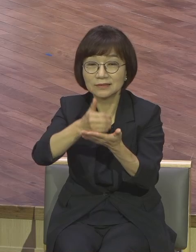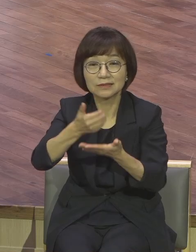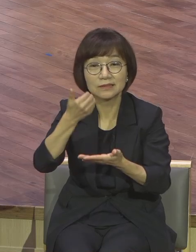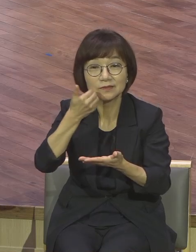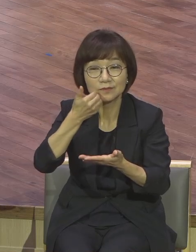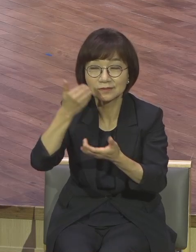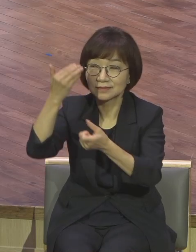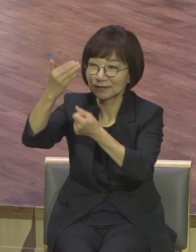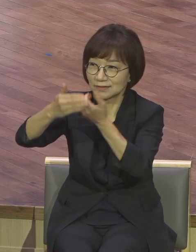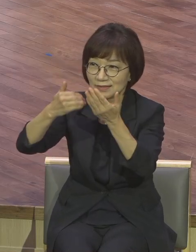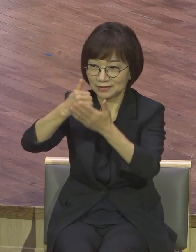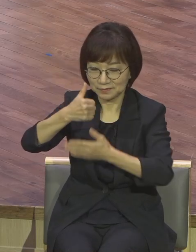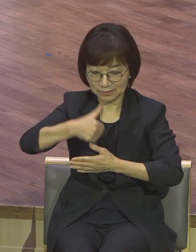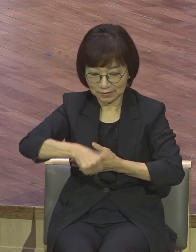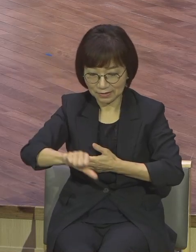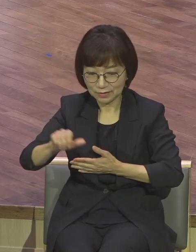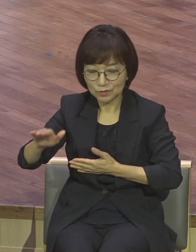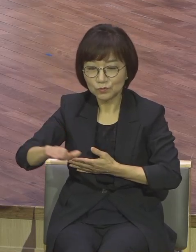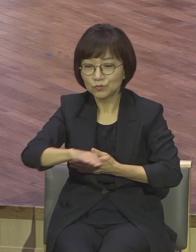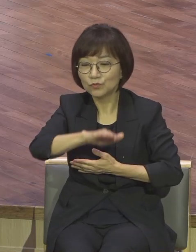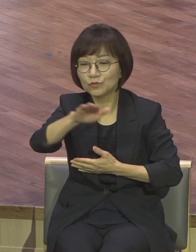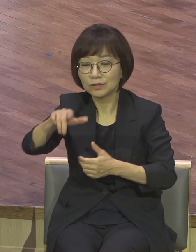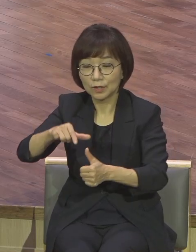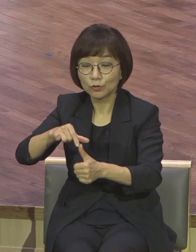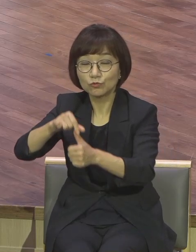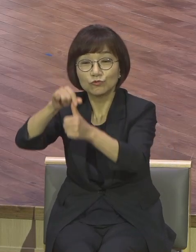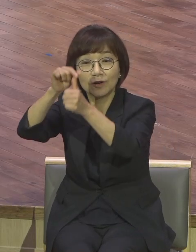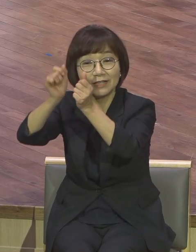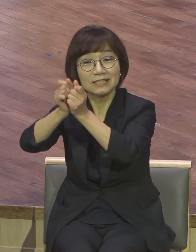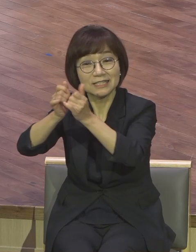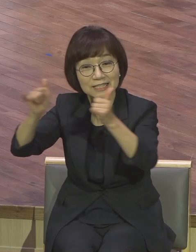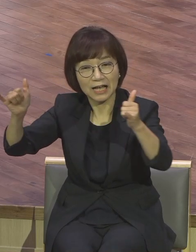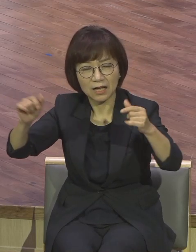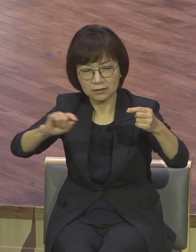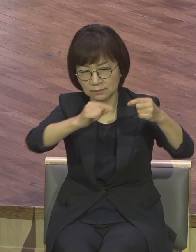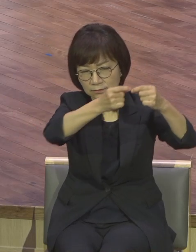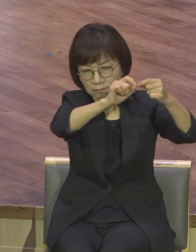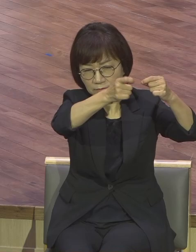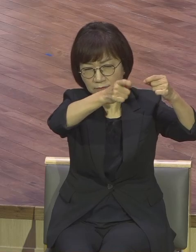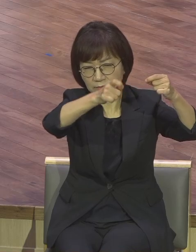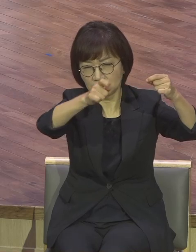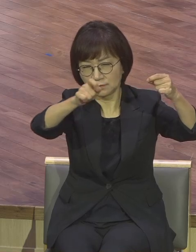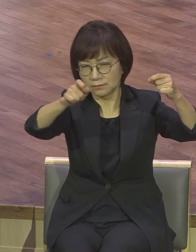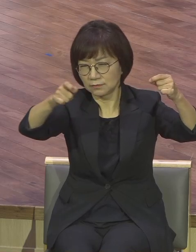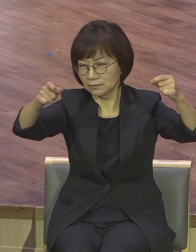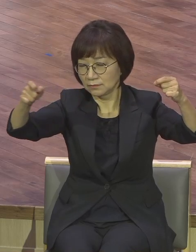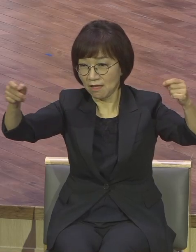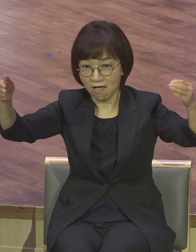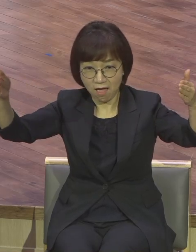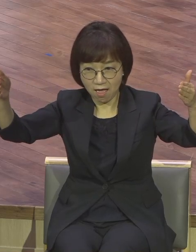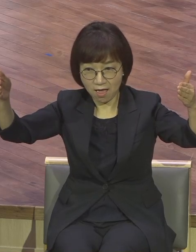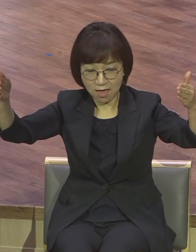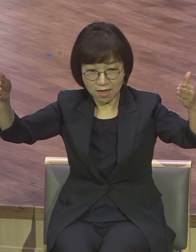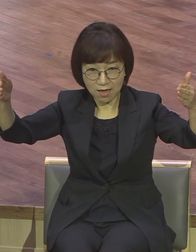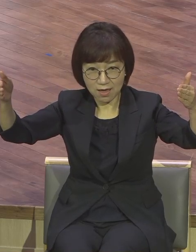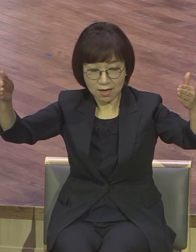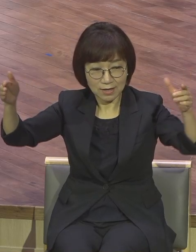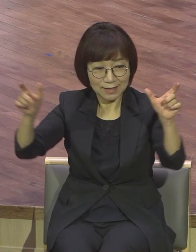우리의 구원자시다 예수 크리스토스는 하나님의 아들이요 우리의 구원자시다 그런 뜻이에요 이거를